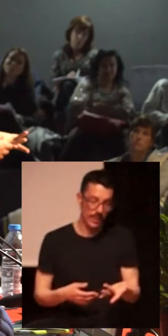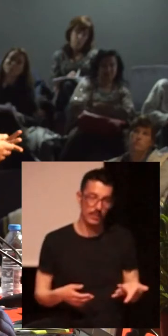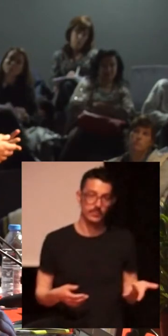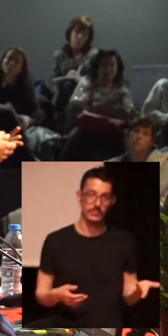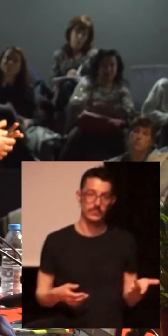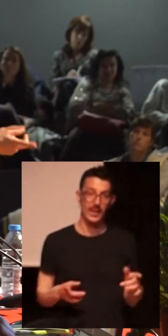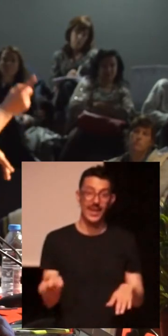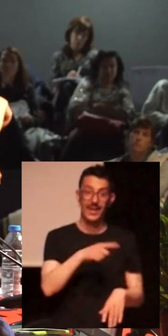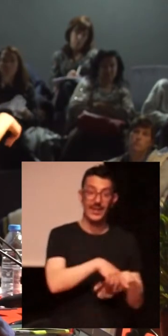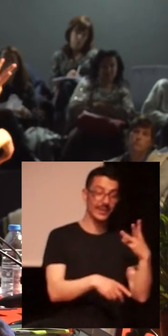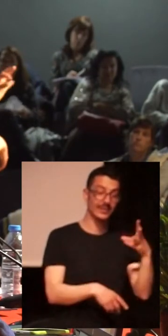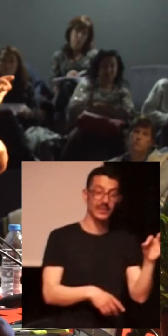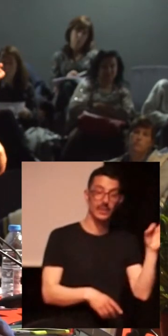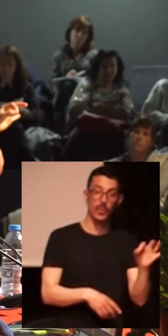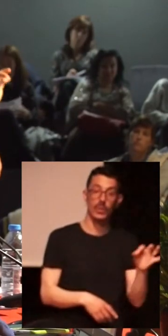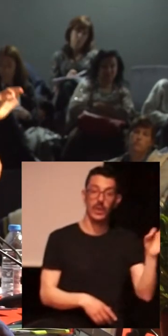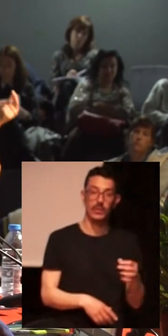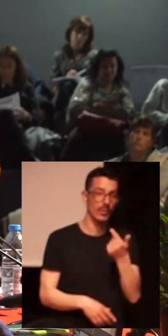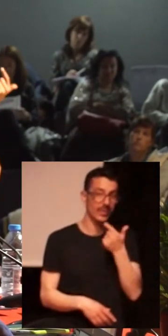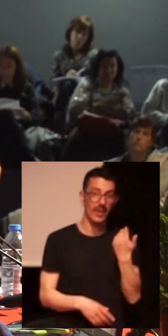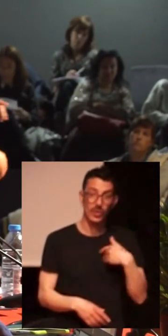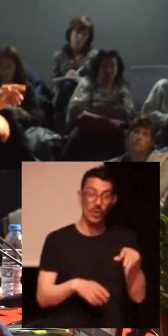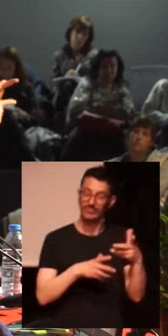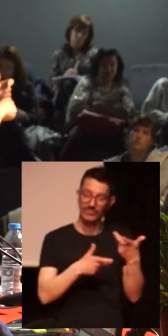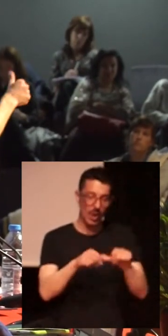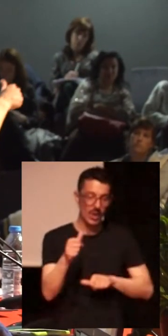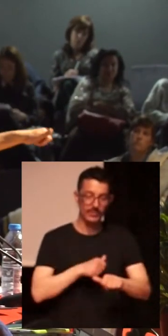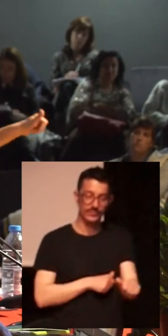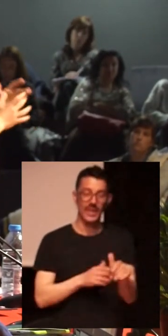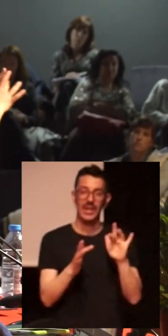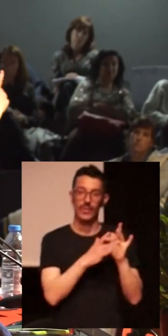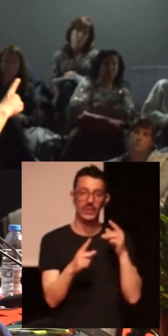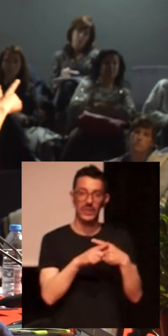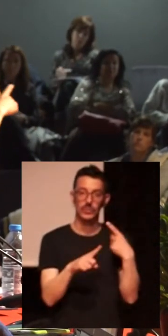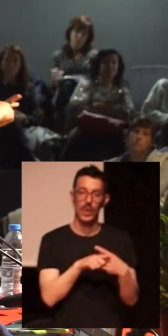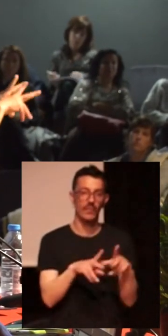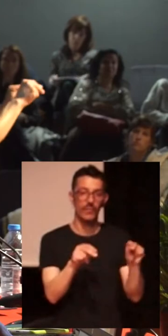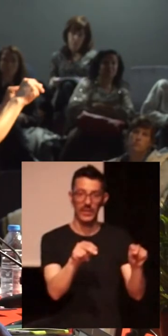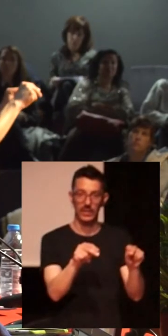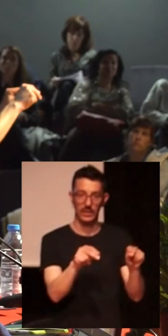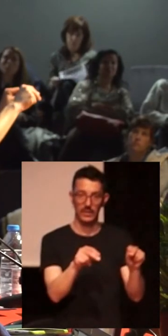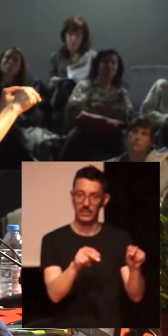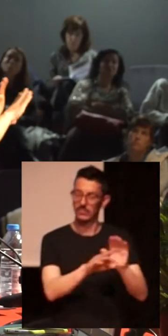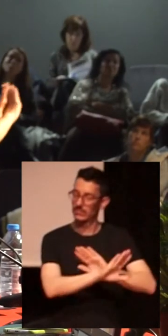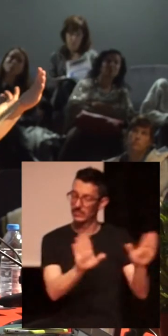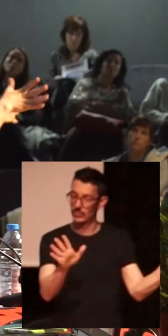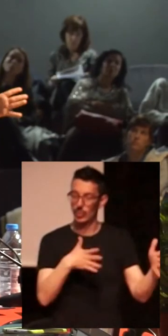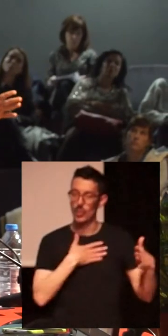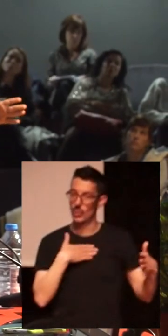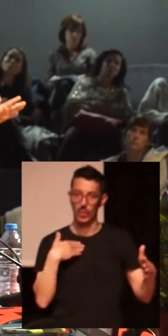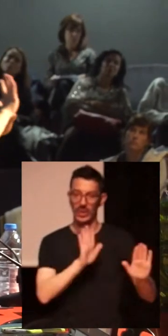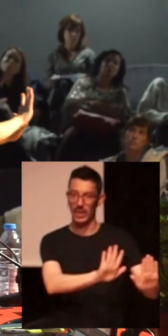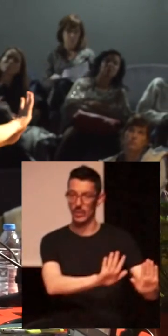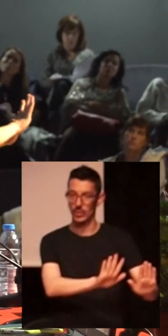tener relaciones sexuales por tener VIH, manifestaciones del estigma interiorizado, consecuencias del estigma interiorizado.